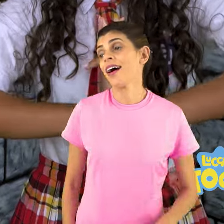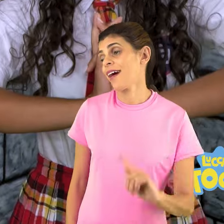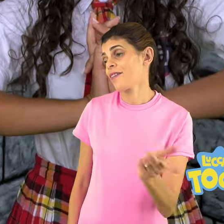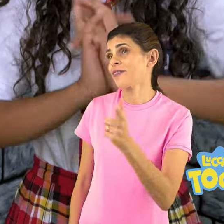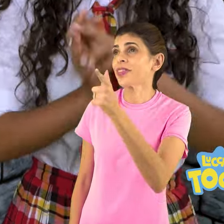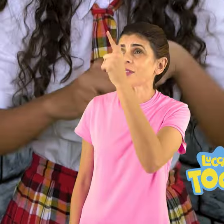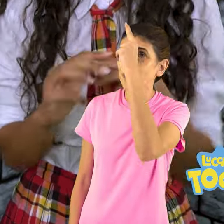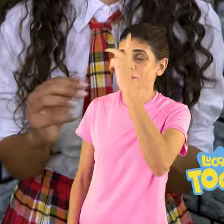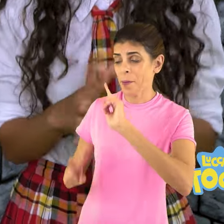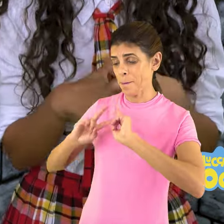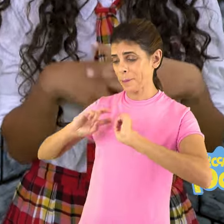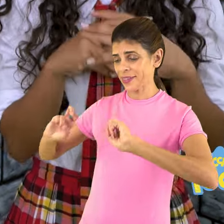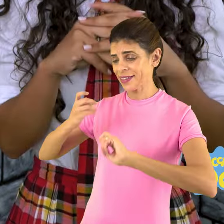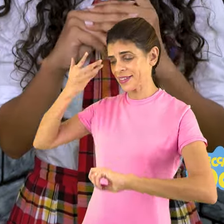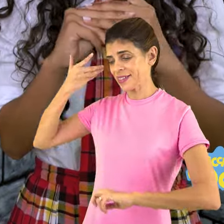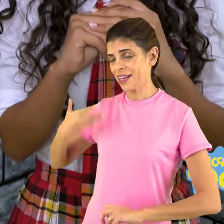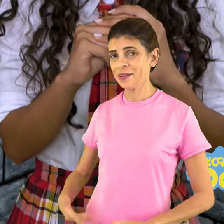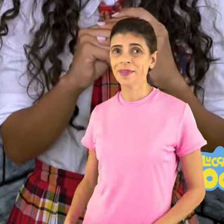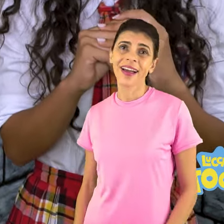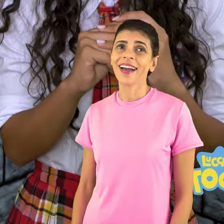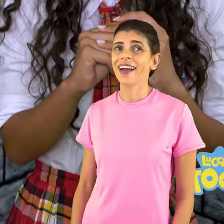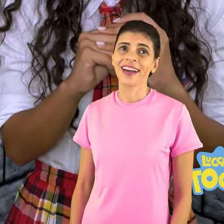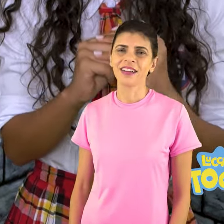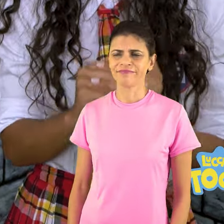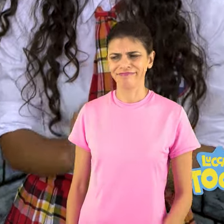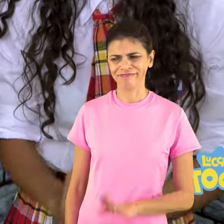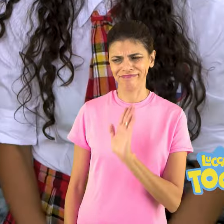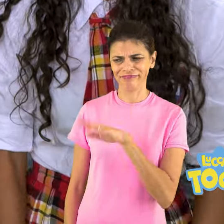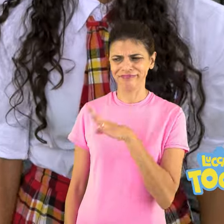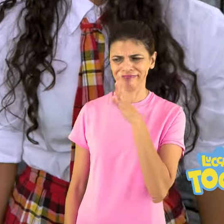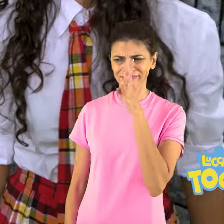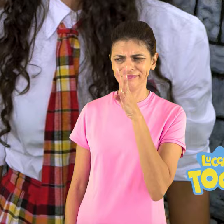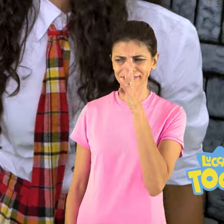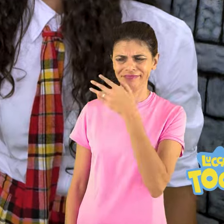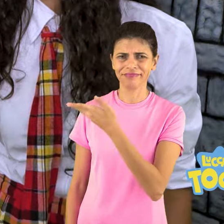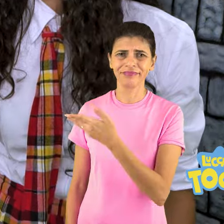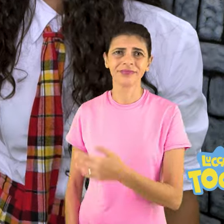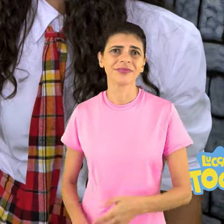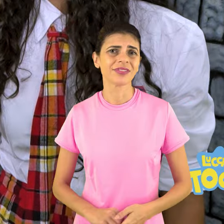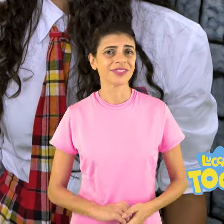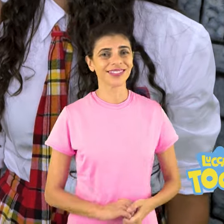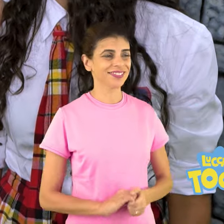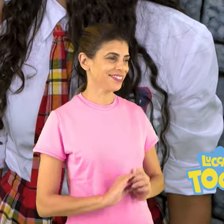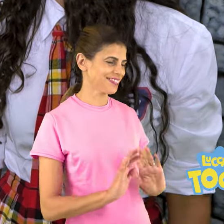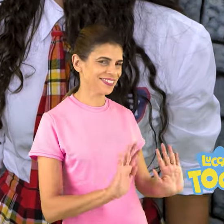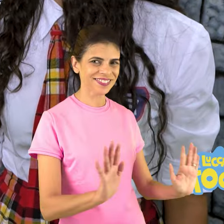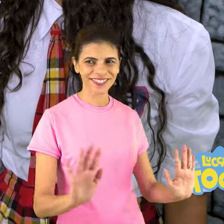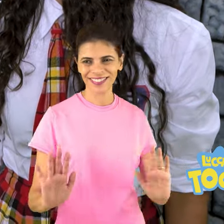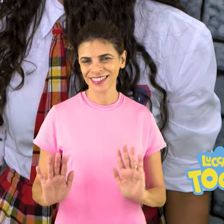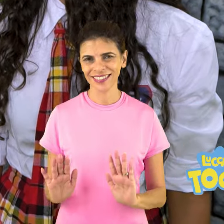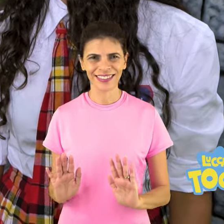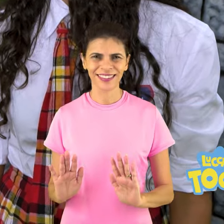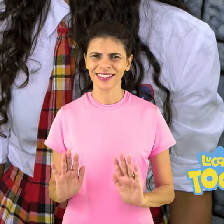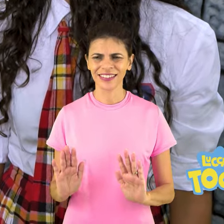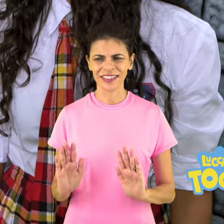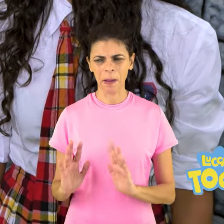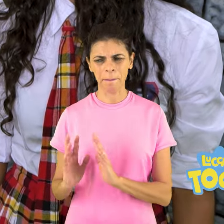notar. Vai sonhando. Ei, meninas. meninas. Não briguem pelo Rick.